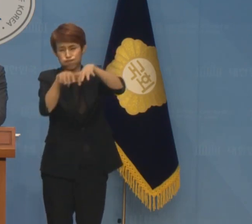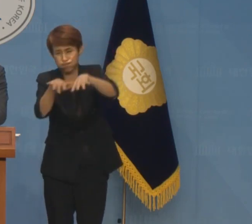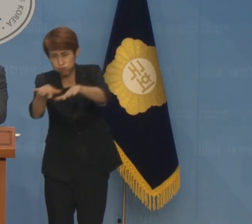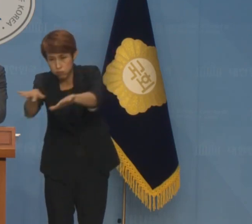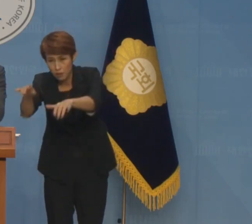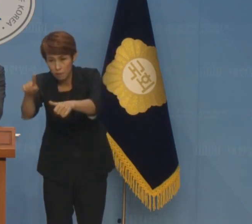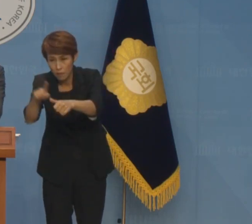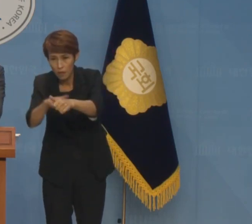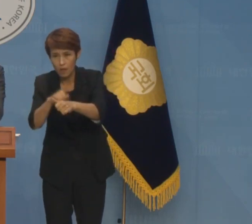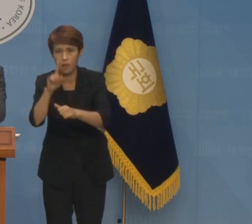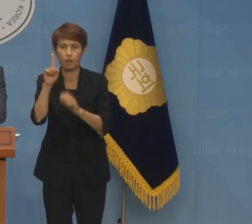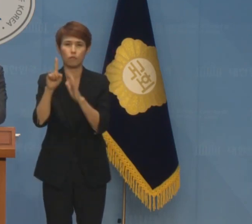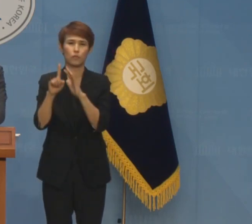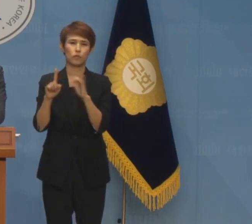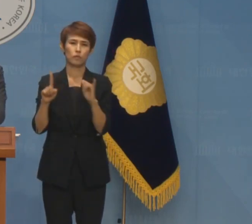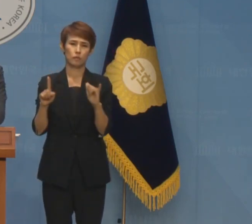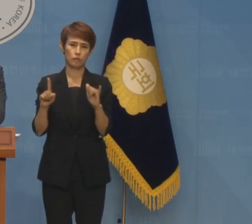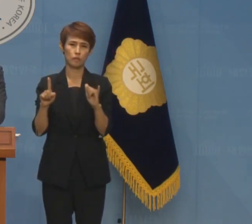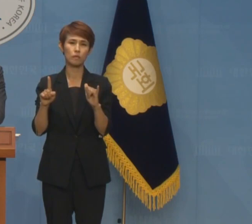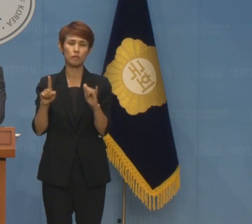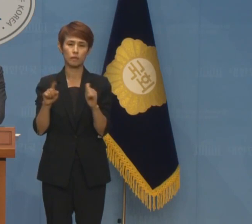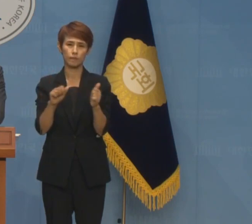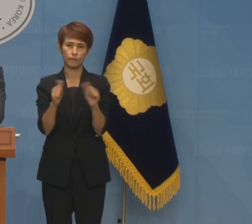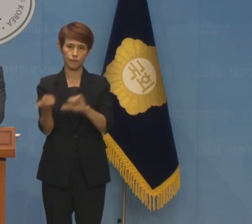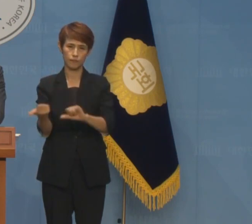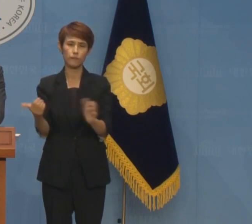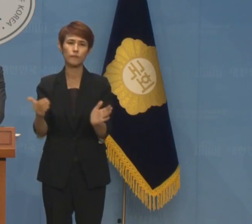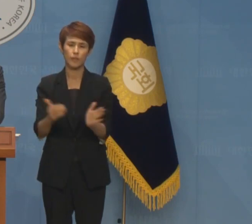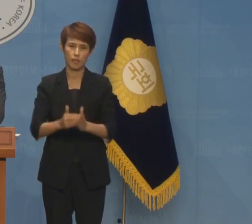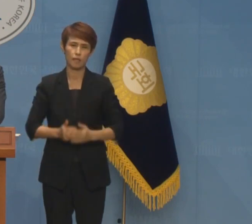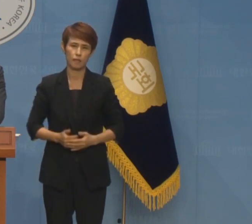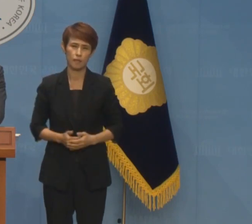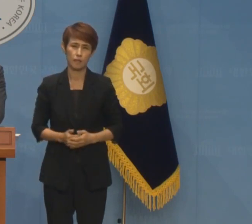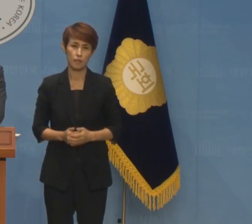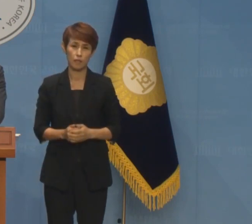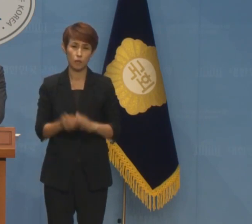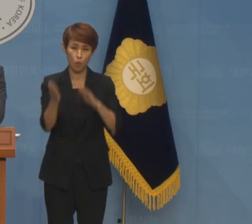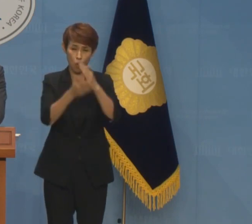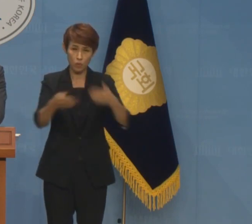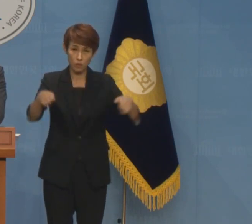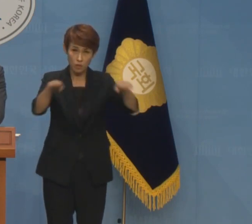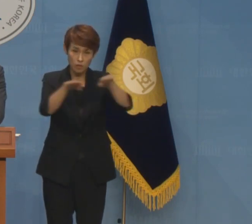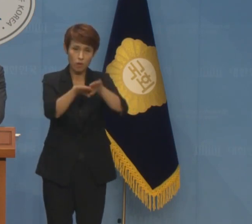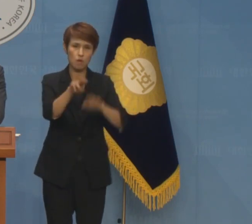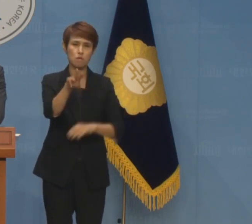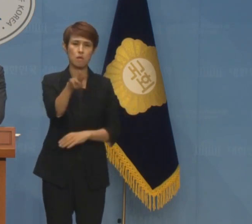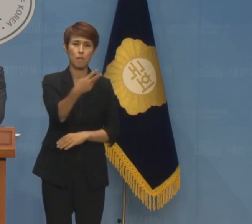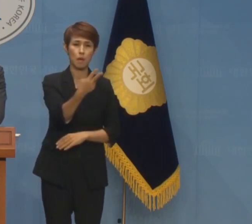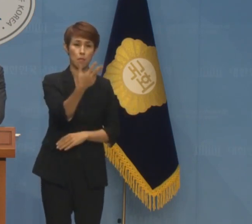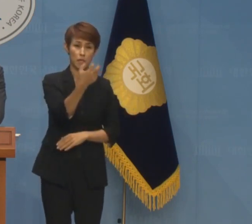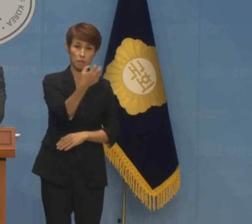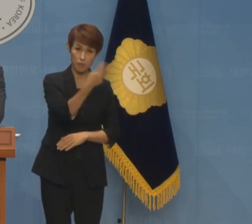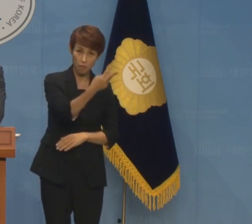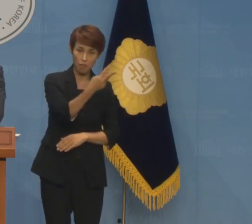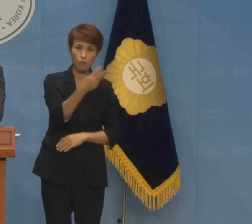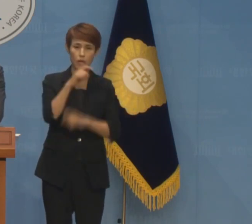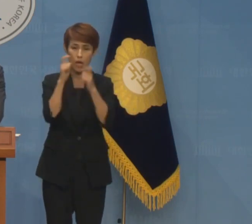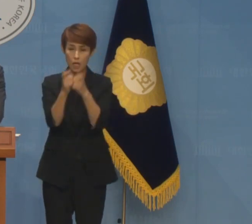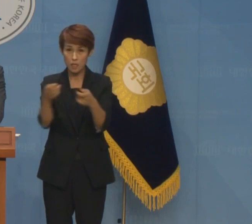우리 시민이 운명했으며 공공시설 383개소와 사유시설